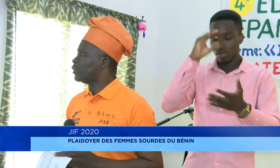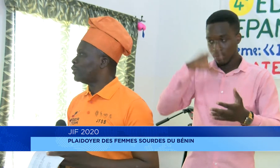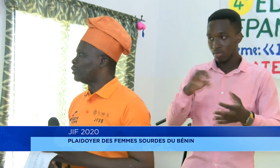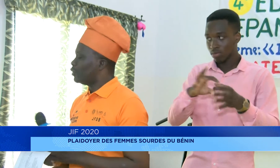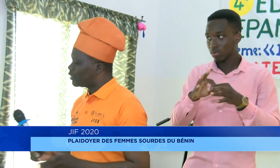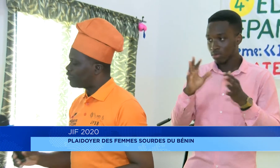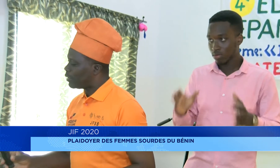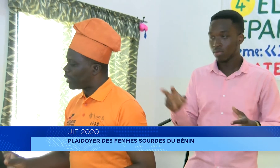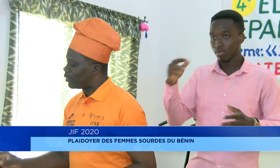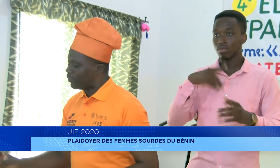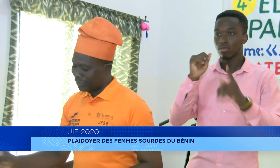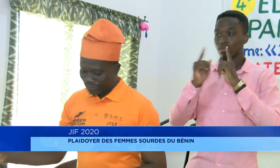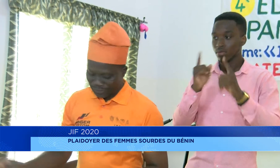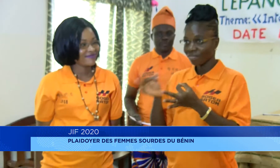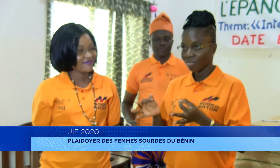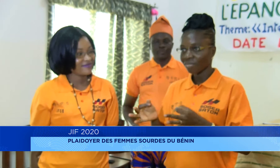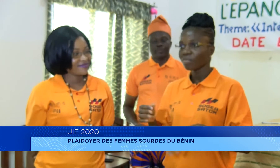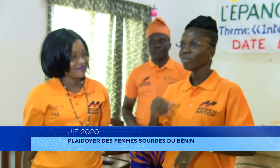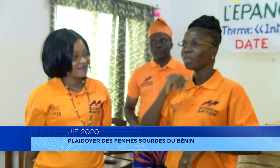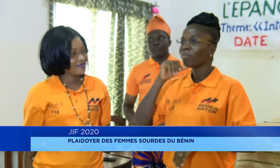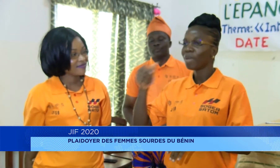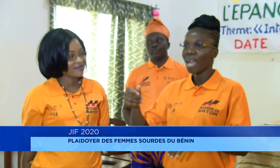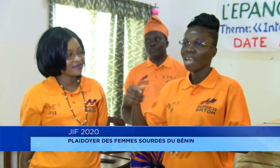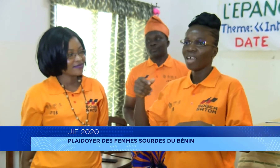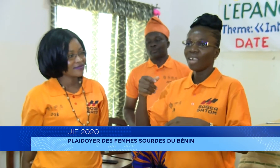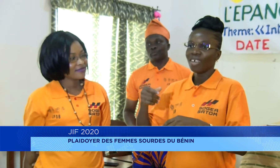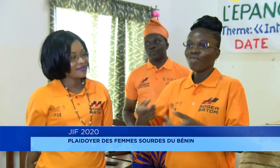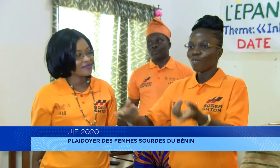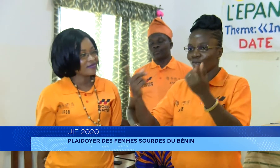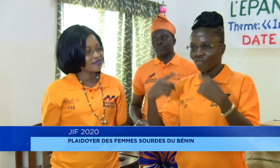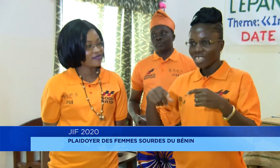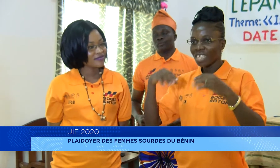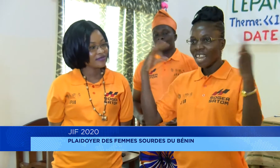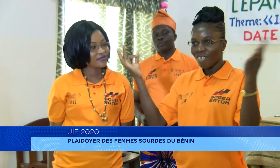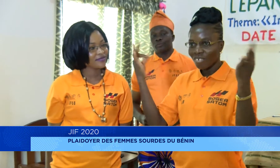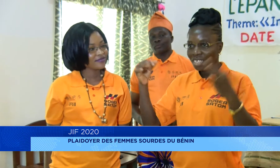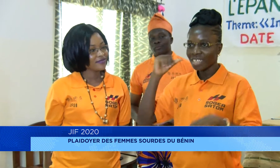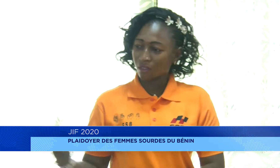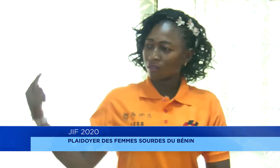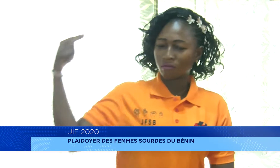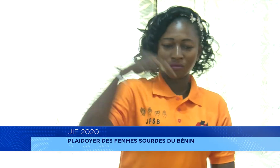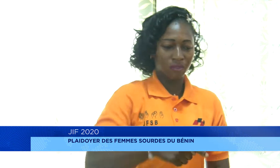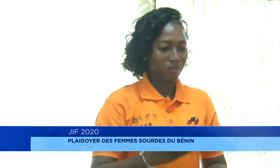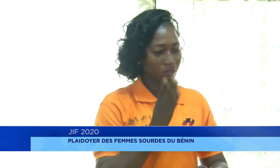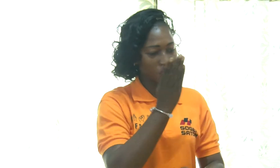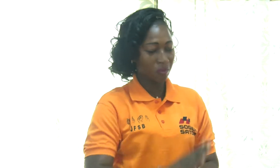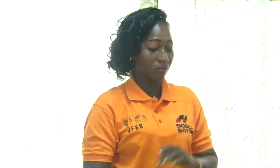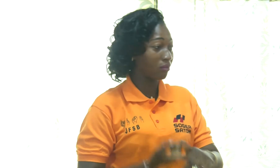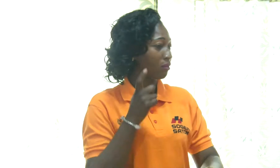d'ordre mobilisateur sur la cause de ces femmes. A travers la journée internationale des droits de la femme, ces femmes de l